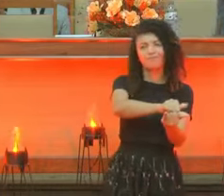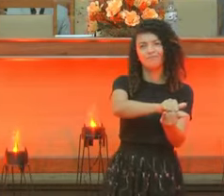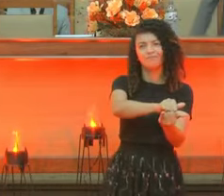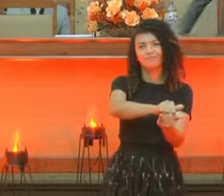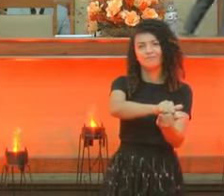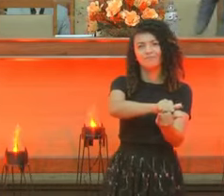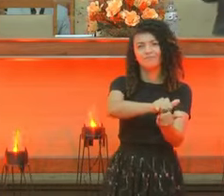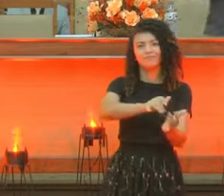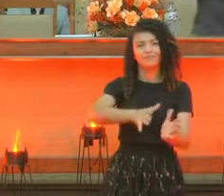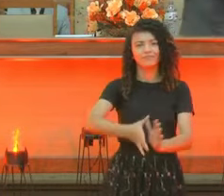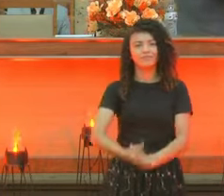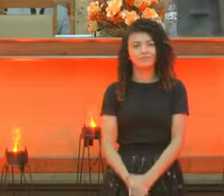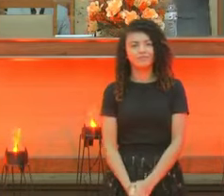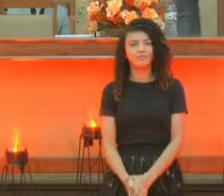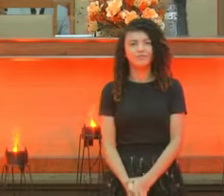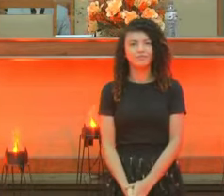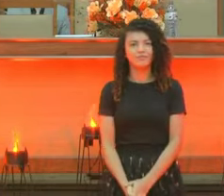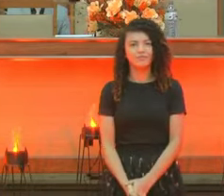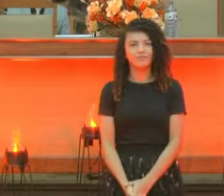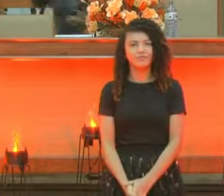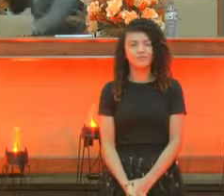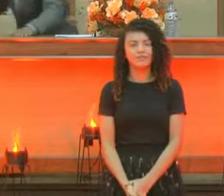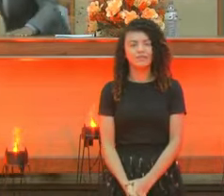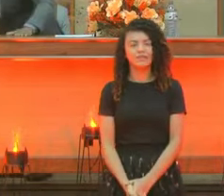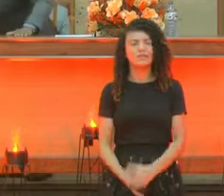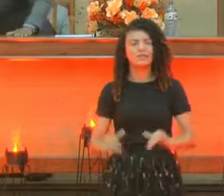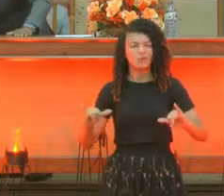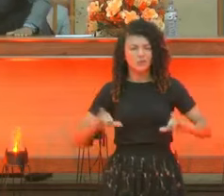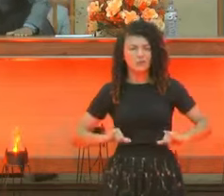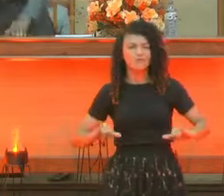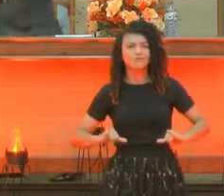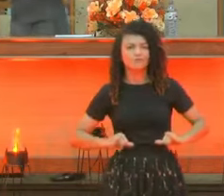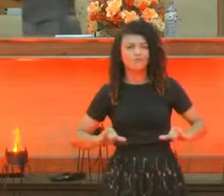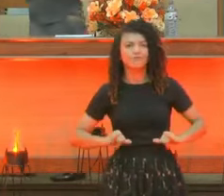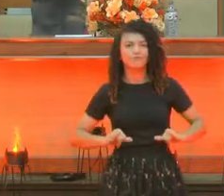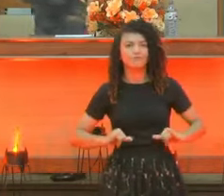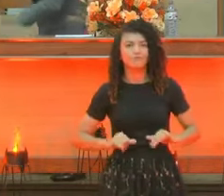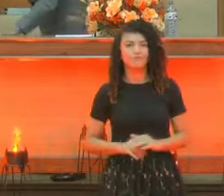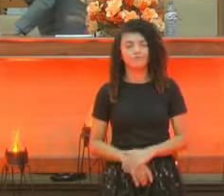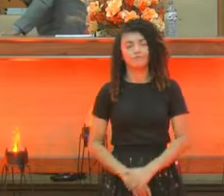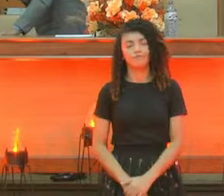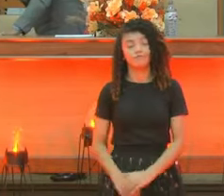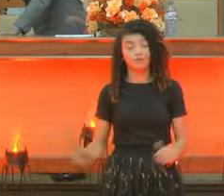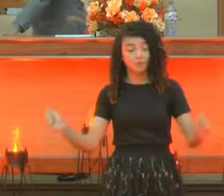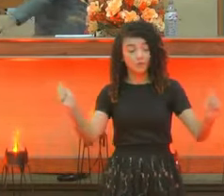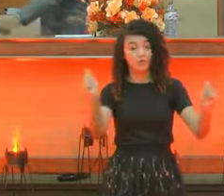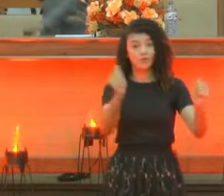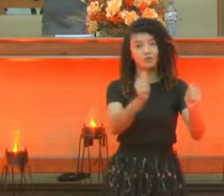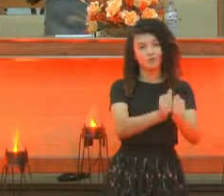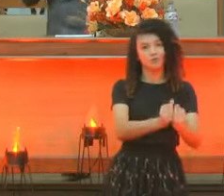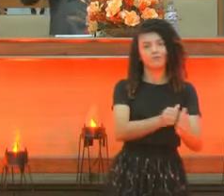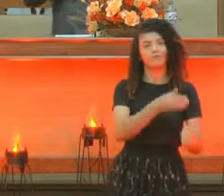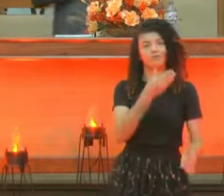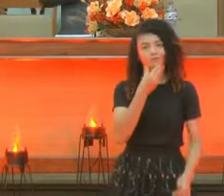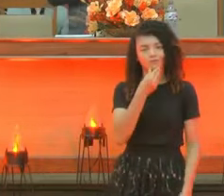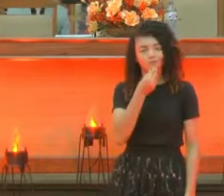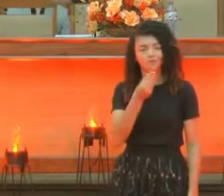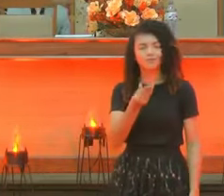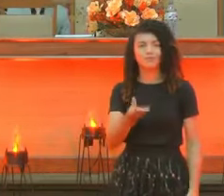Eita, glória. Na tribulação, Deus estava com Estevão. É assim.